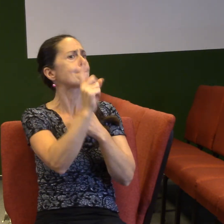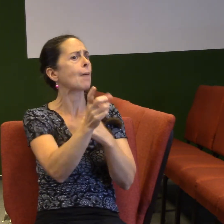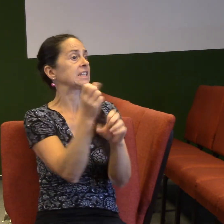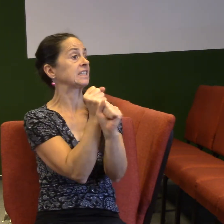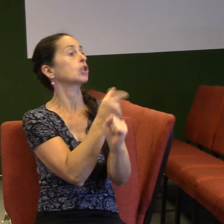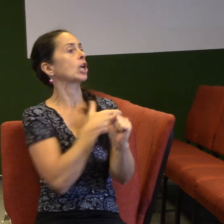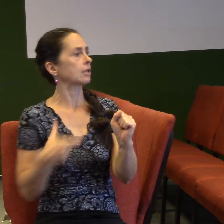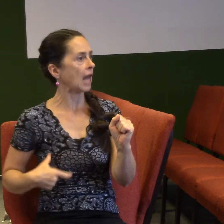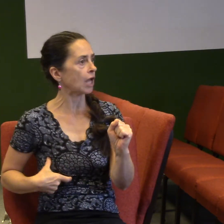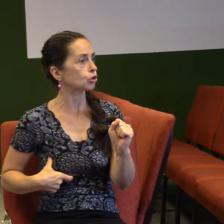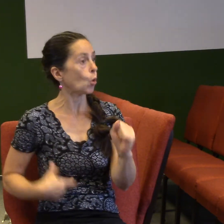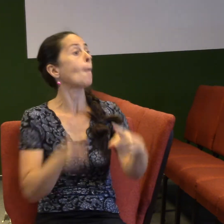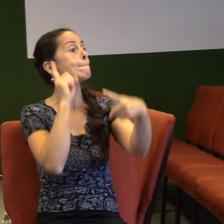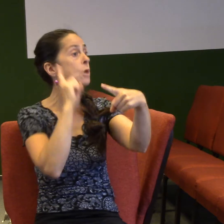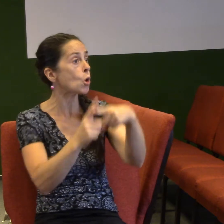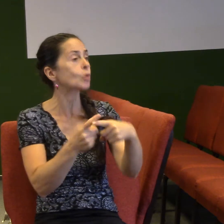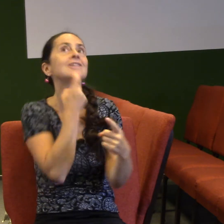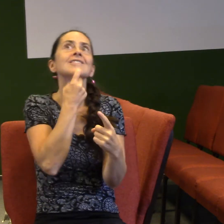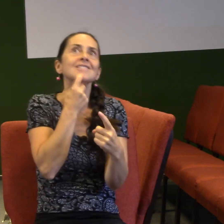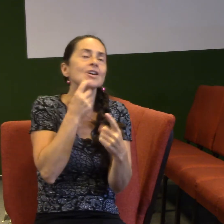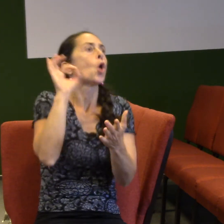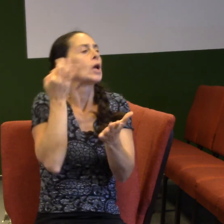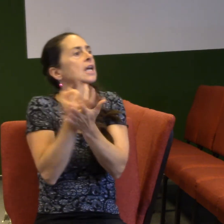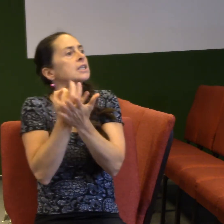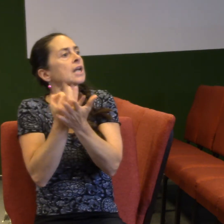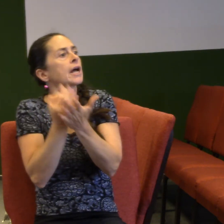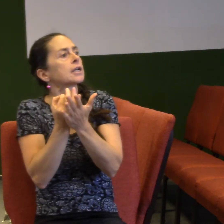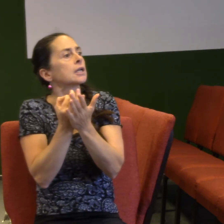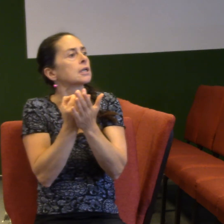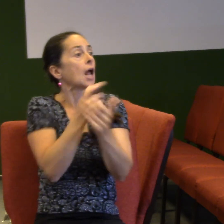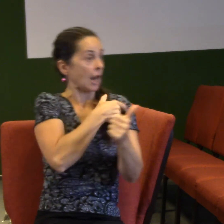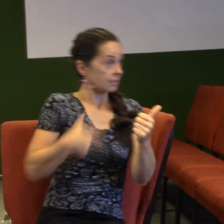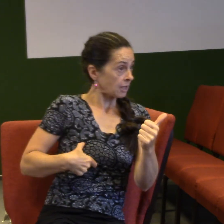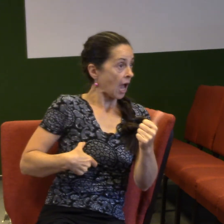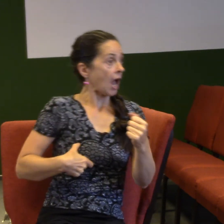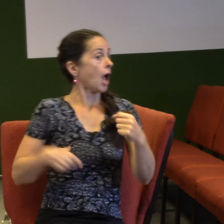Hodlivě žádejte o duchovní dáry. On tam mluví obě dvě ty věci a já věřím, že my potřebujeme